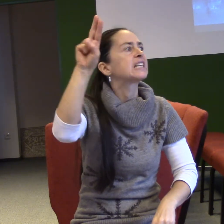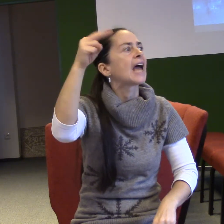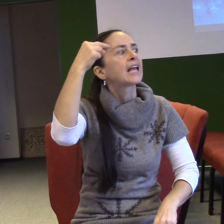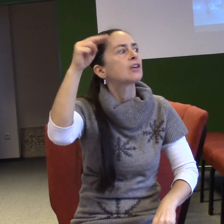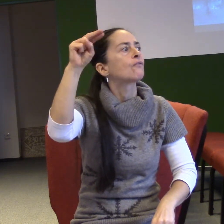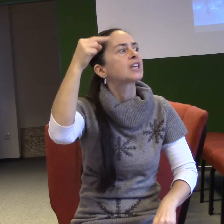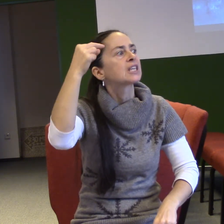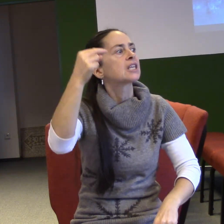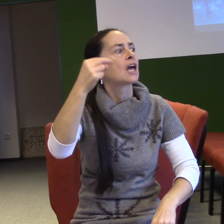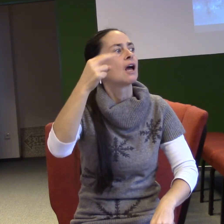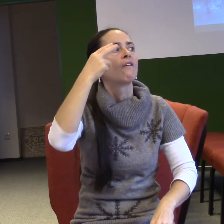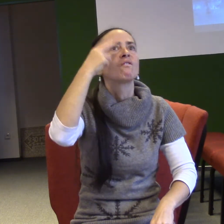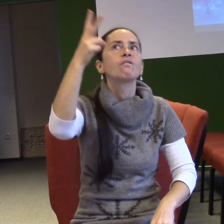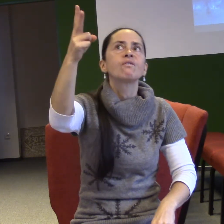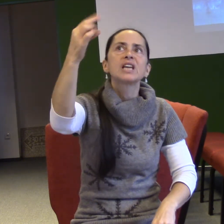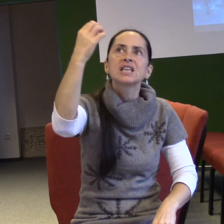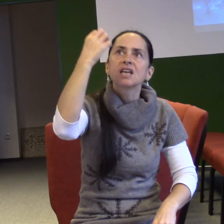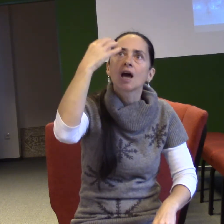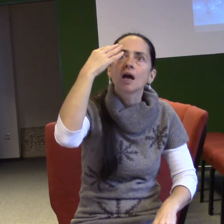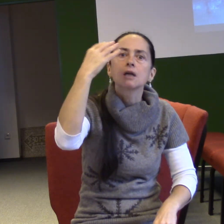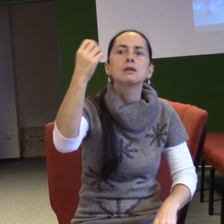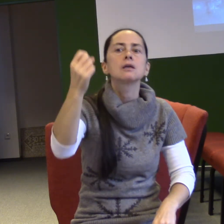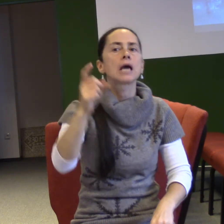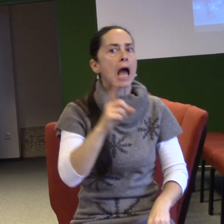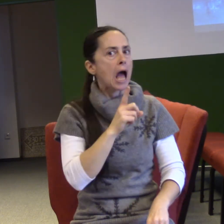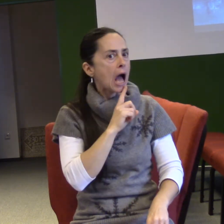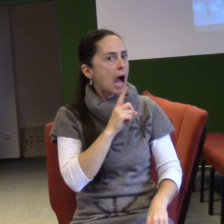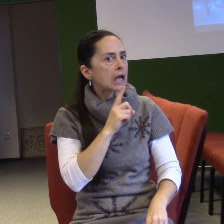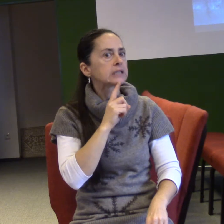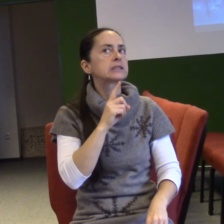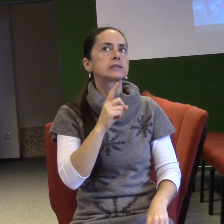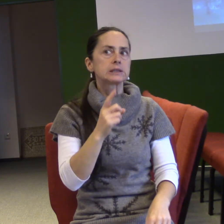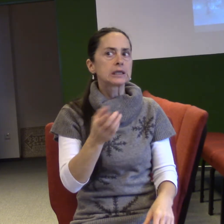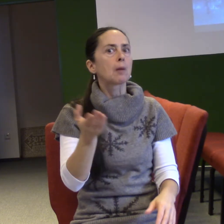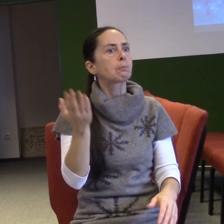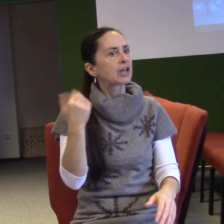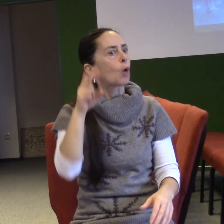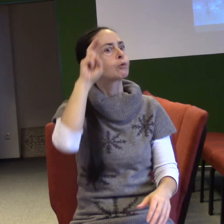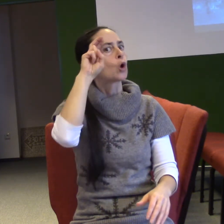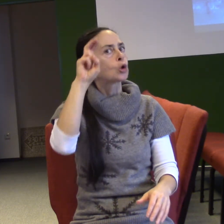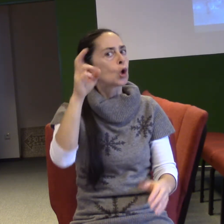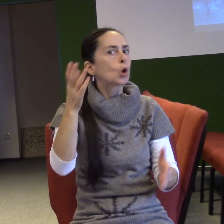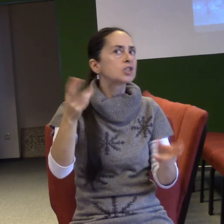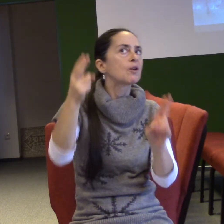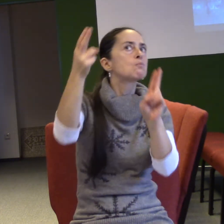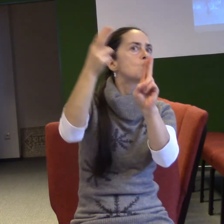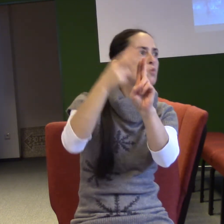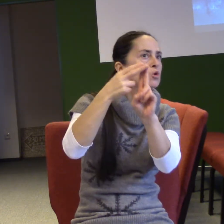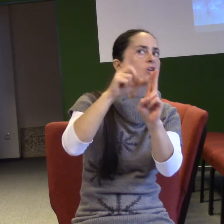Byl jim to jasné. Prostě ho asi navštívilo nějaké vidění, nějaké proroctví, nějak se setkal s Bohem, proto nemluví,